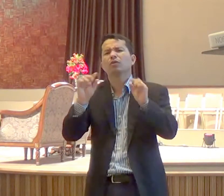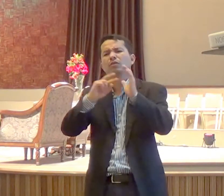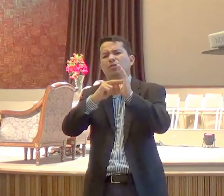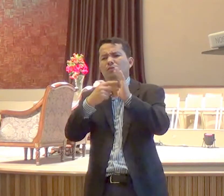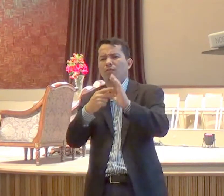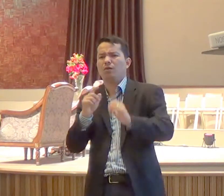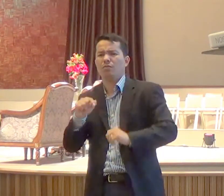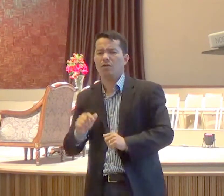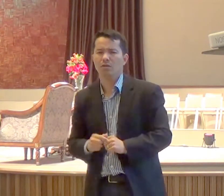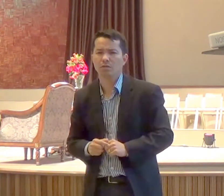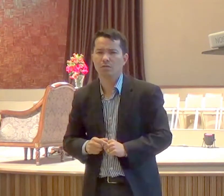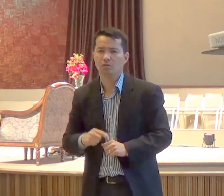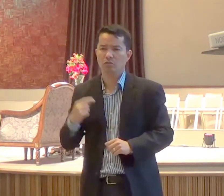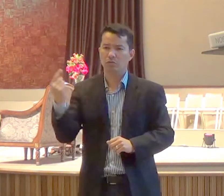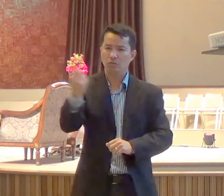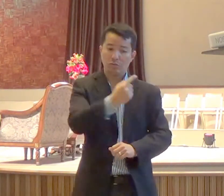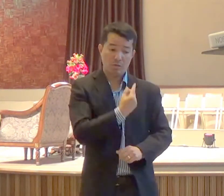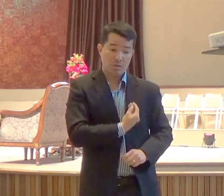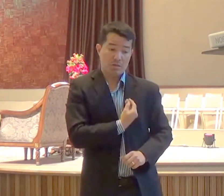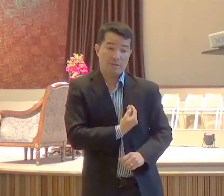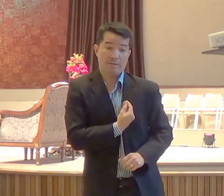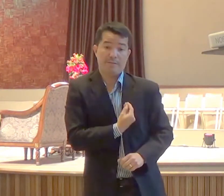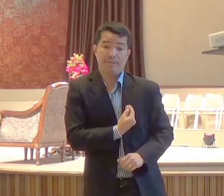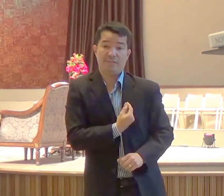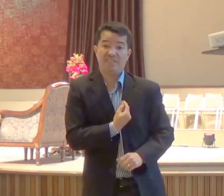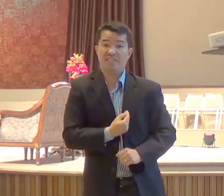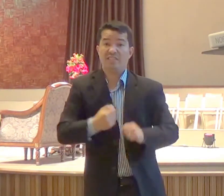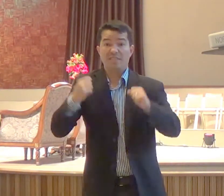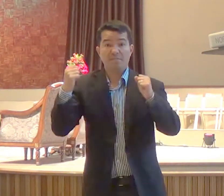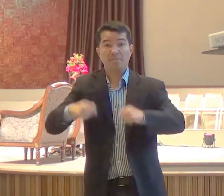numa vida, sobram, as leis de Deus,